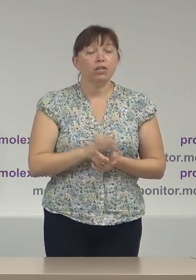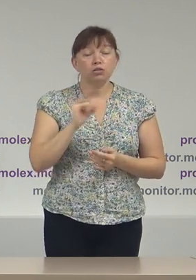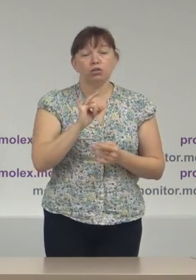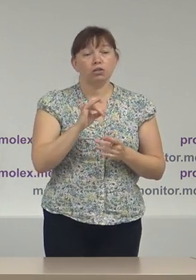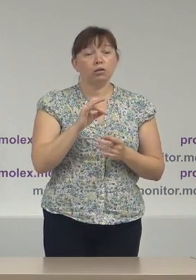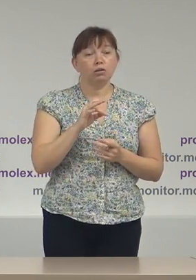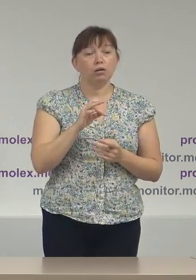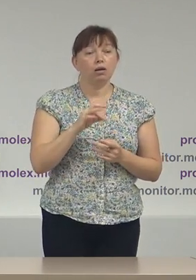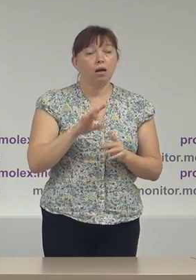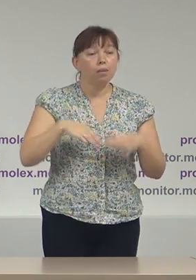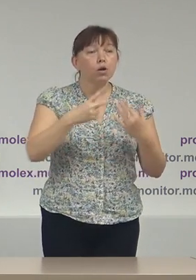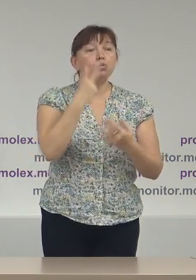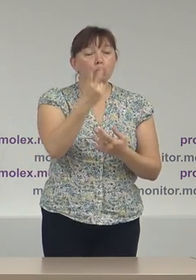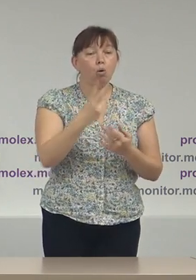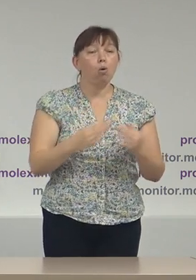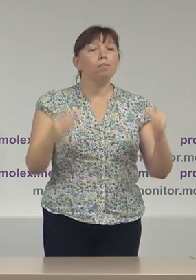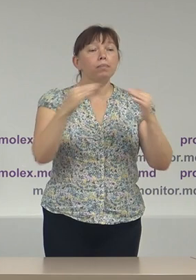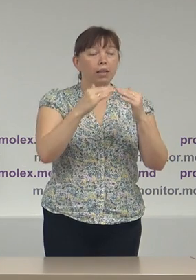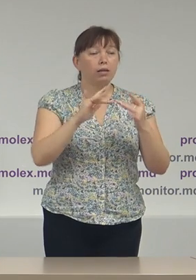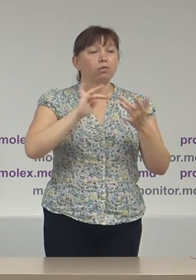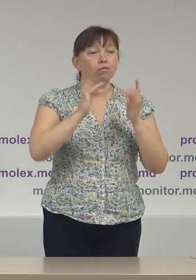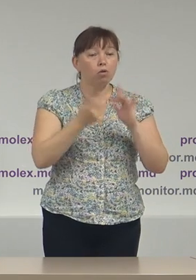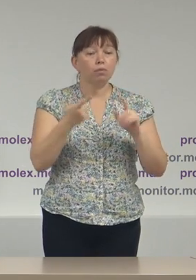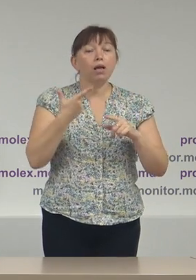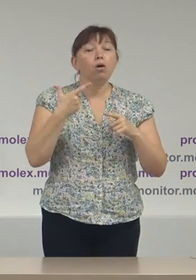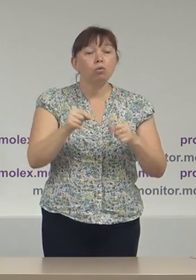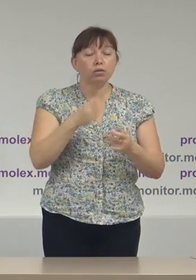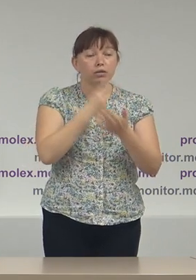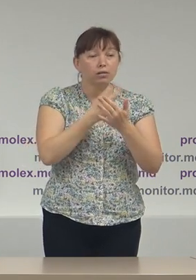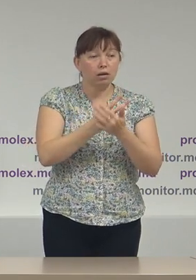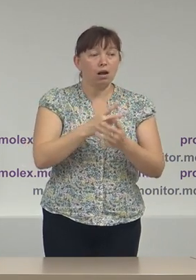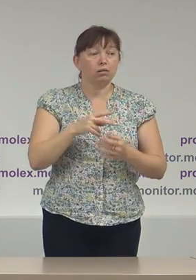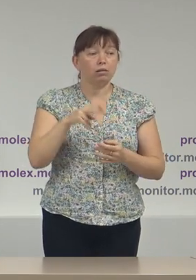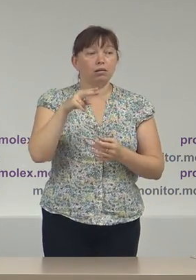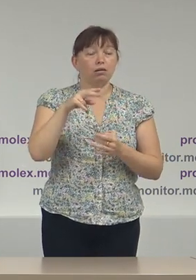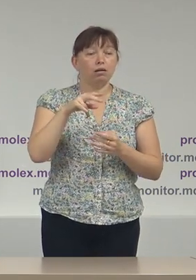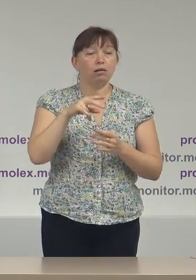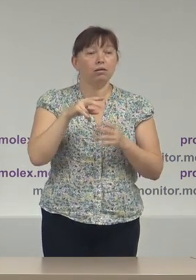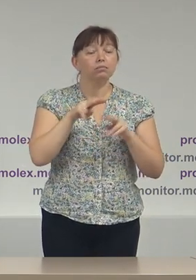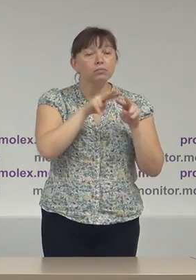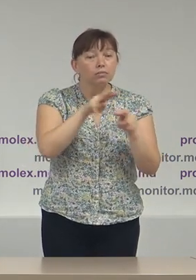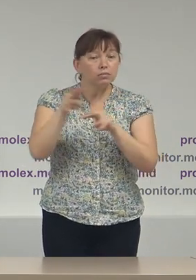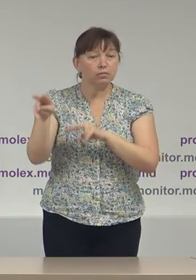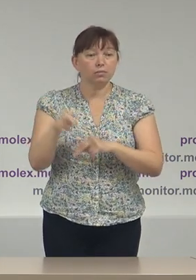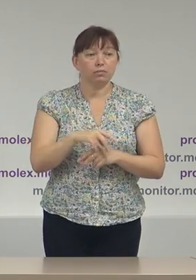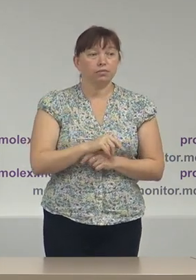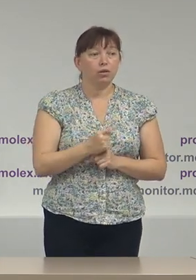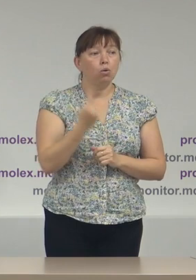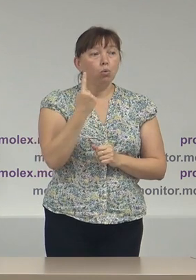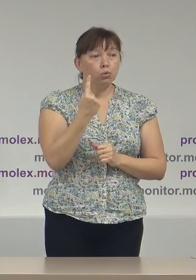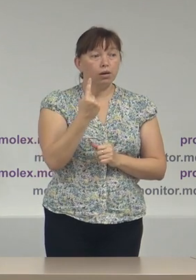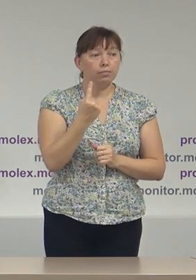noi am prezentat două platforme VEP care sunt gestionate de Asociația Promolex. Una